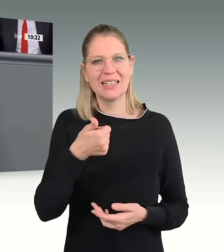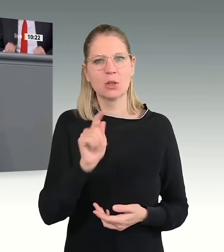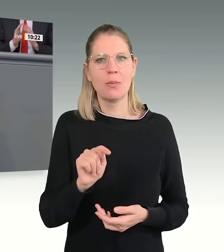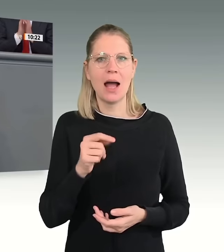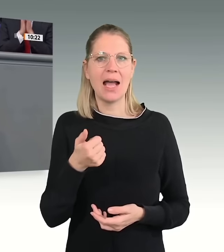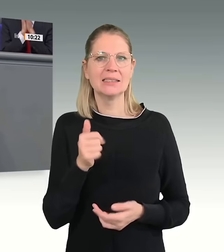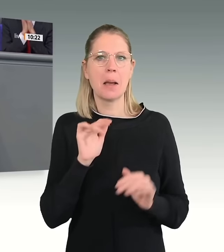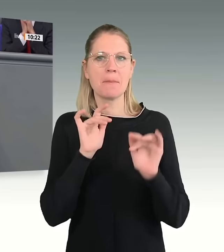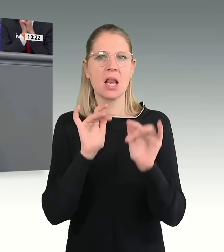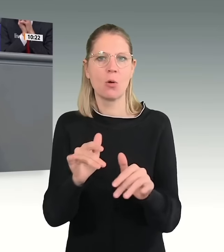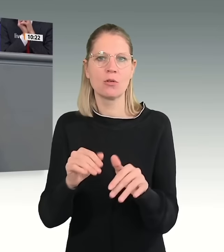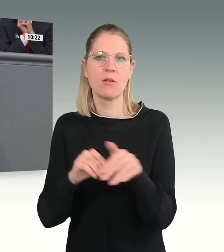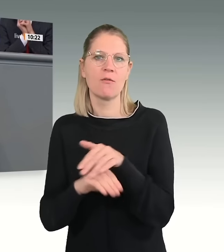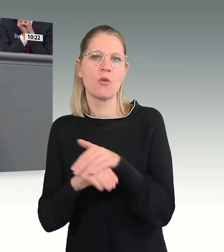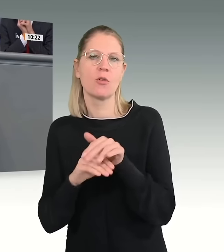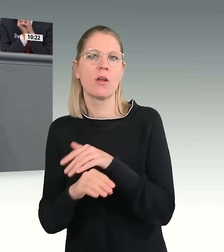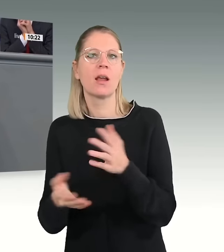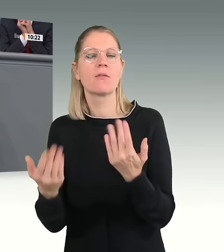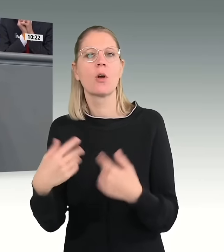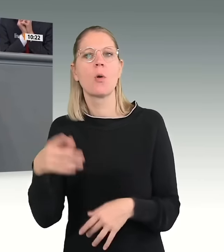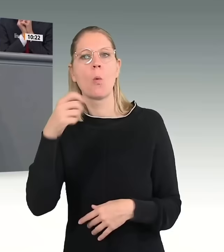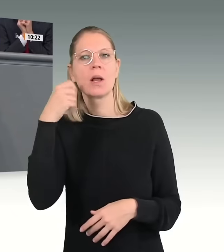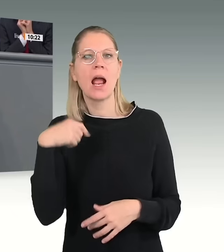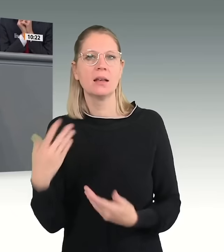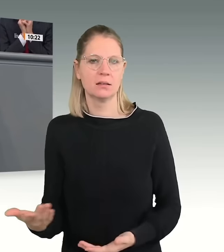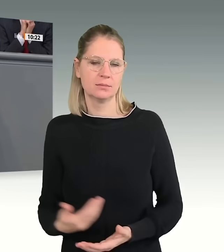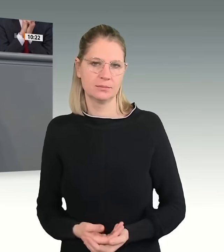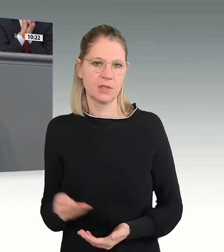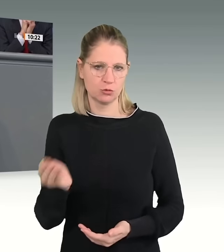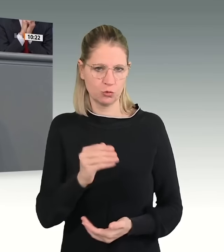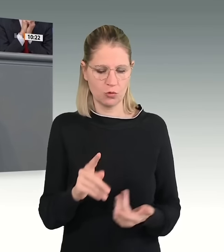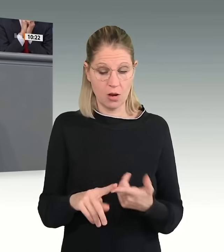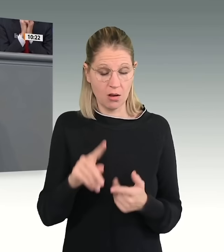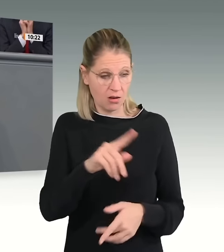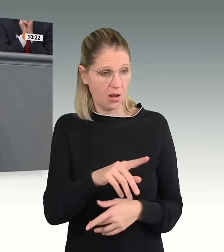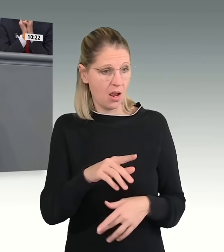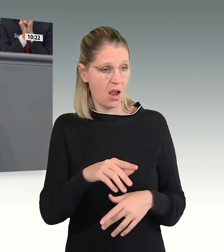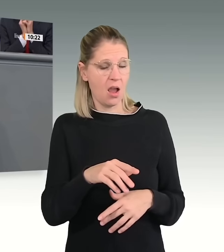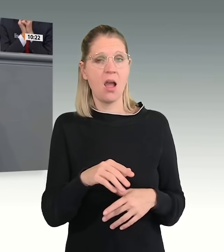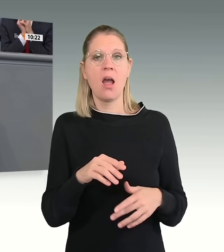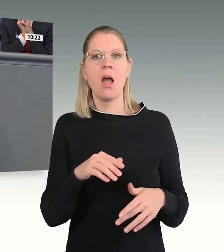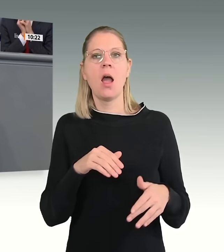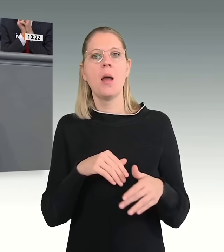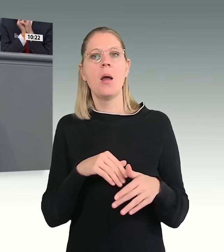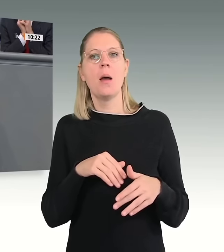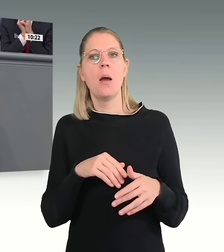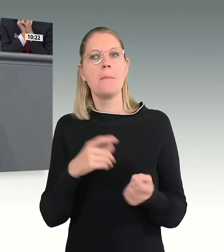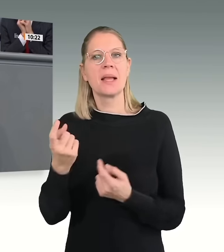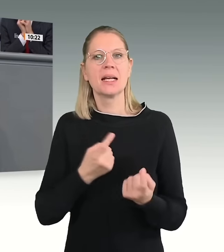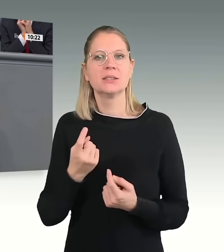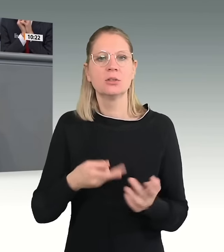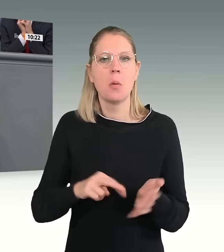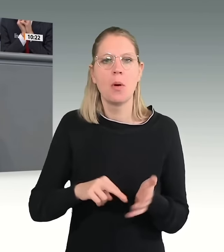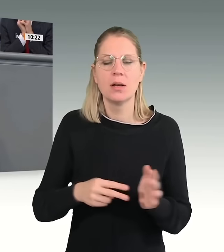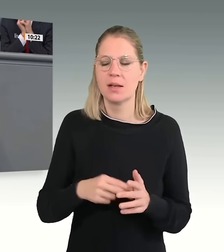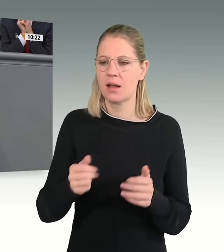Flüchtlinge aus der Ukraine. Die Folge Ihrer Migrationspolitik, Ihres Paradigmenwechsels, ist